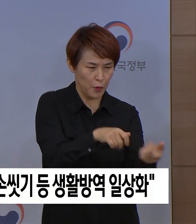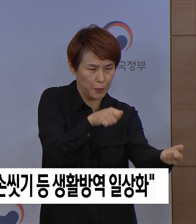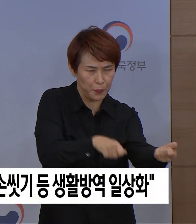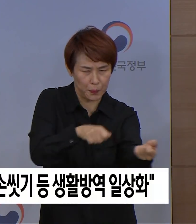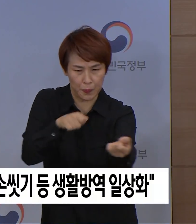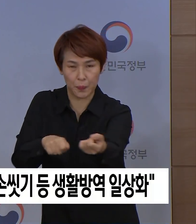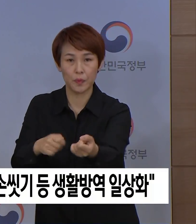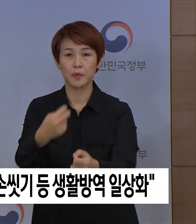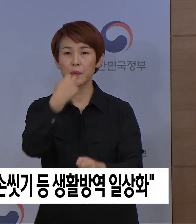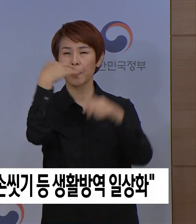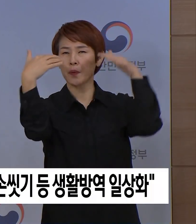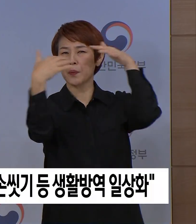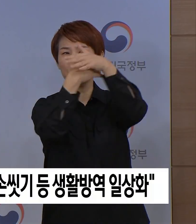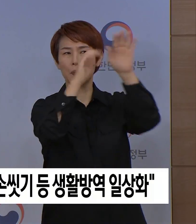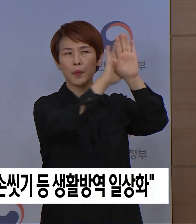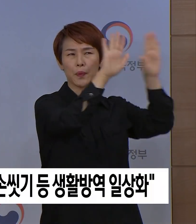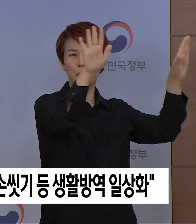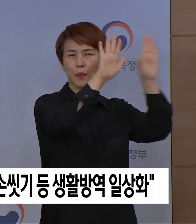자주 해 주시기 바랍니다.